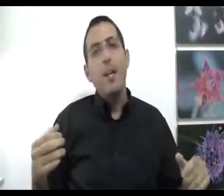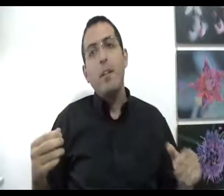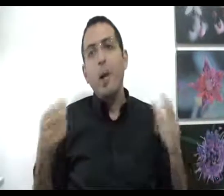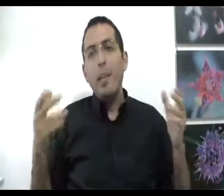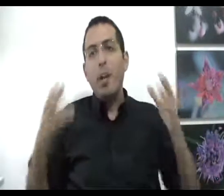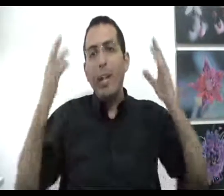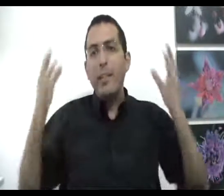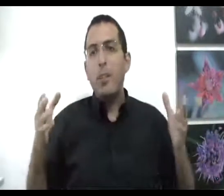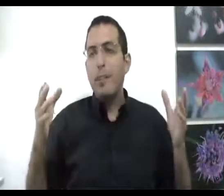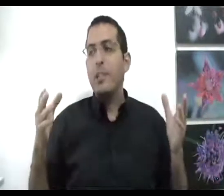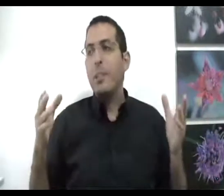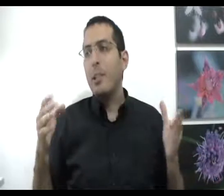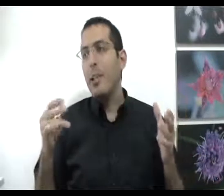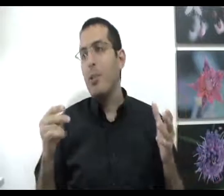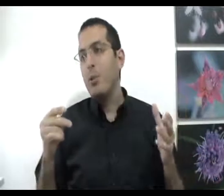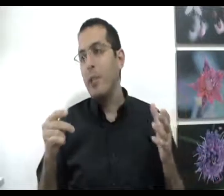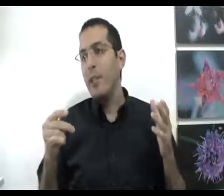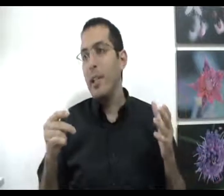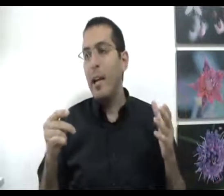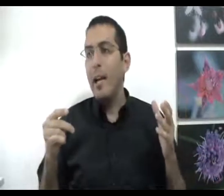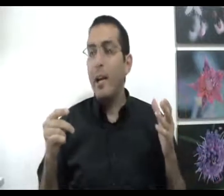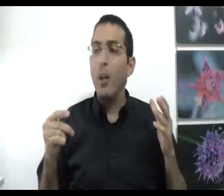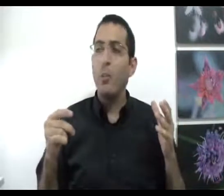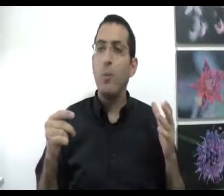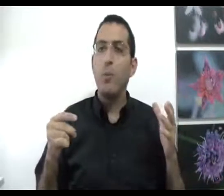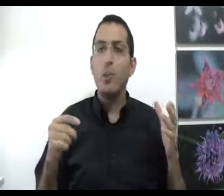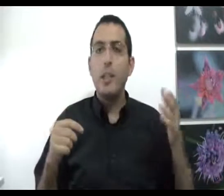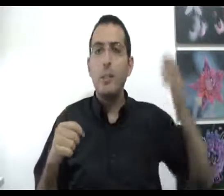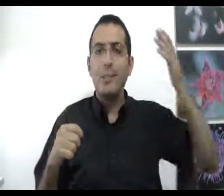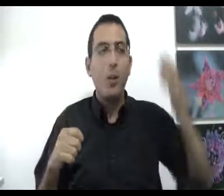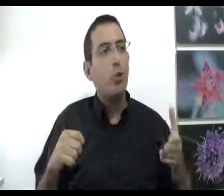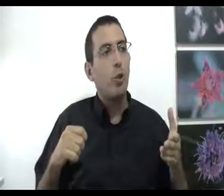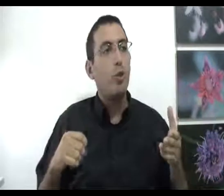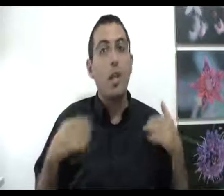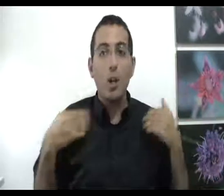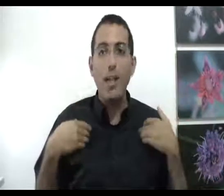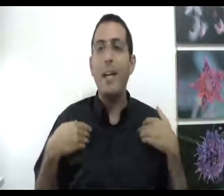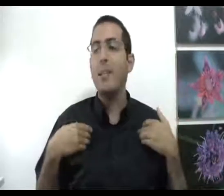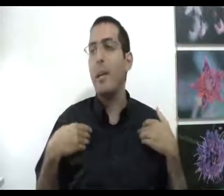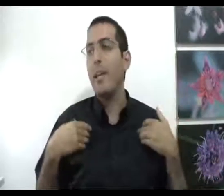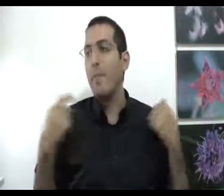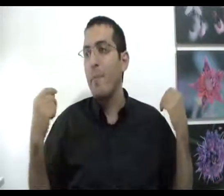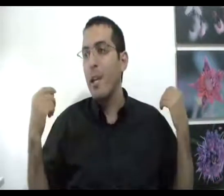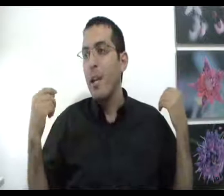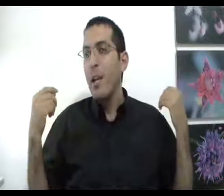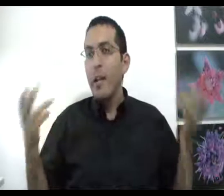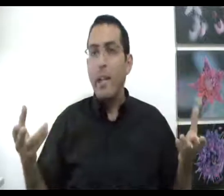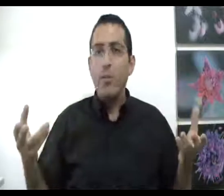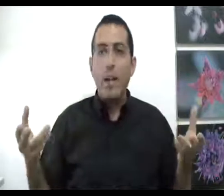ובכל מכל כל אחד יש לו איזו רשימה של חרדות והרעיון הוא שיש בזה דרגות קושי כי כל אחד בחיים יש דברים